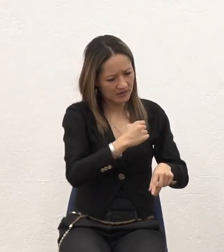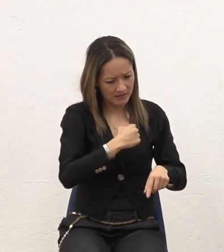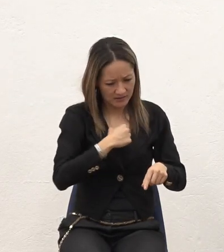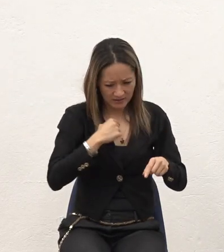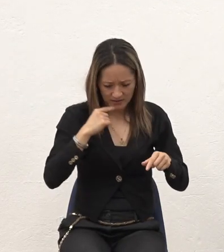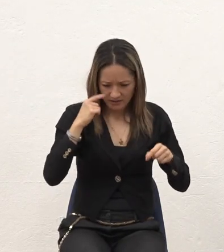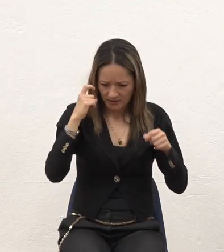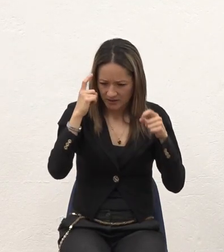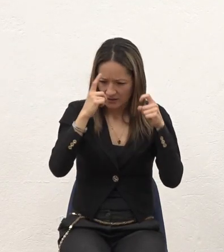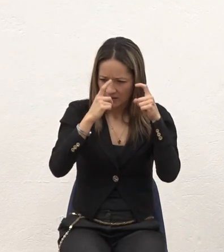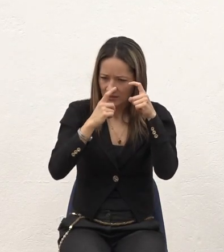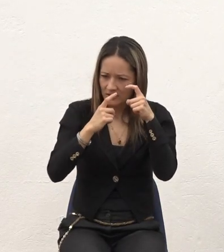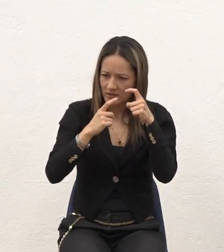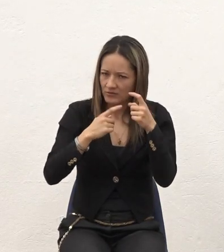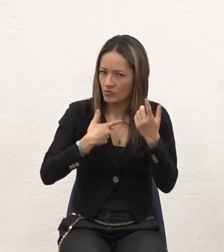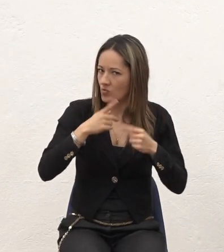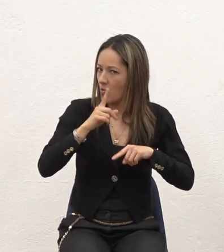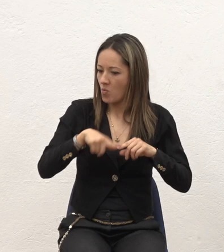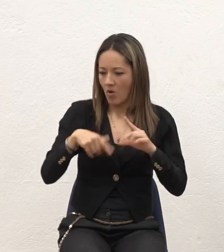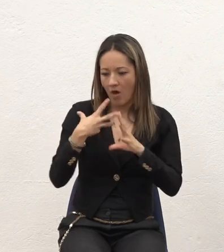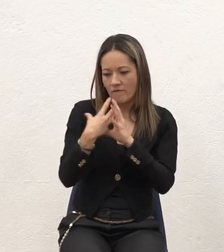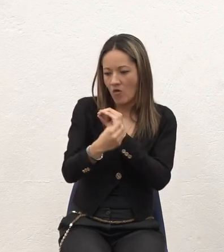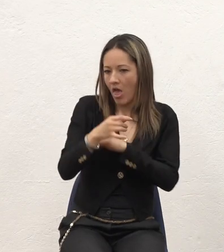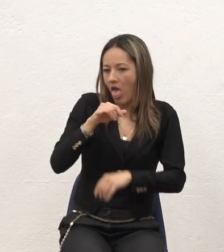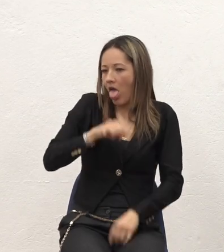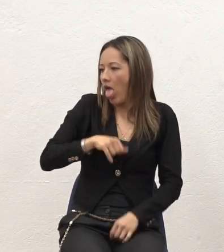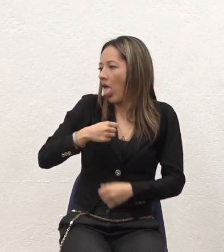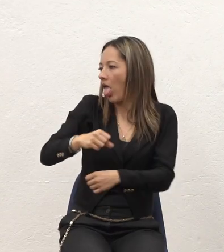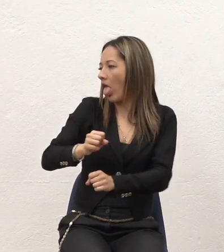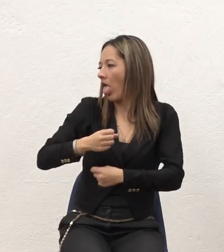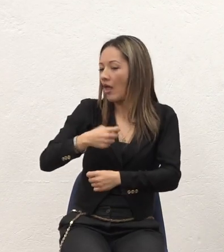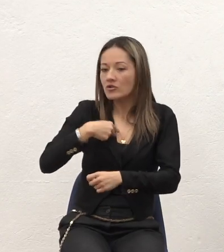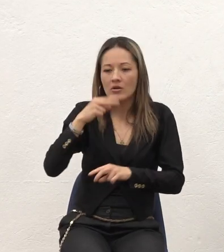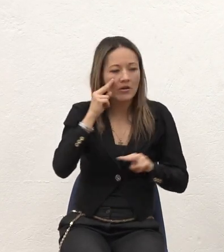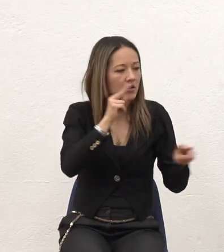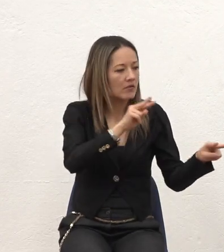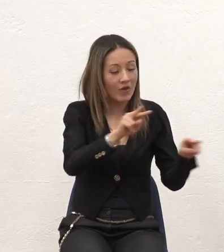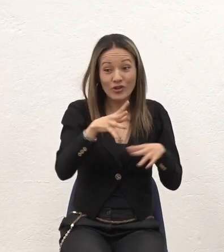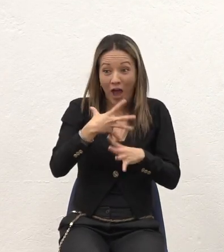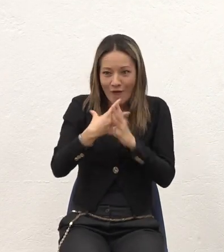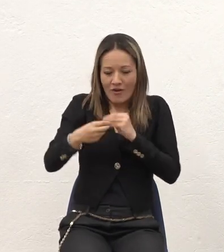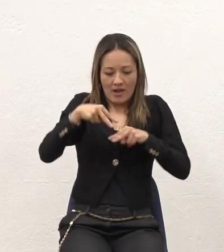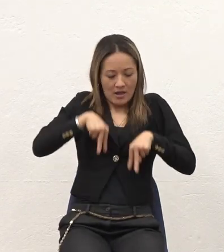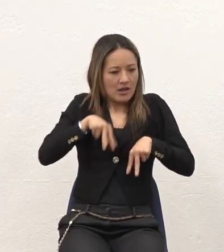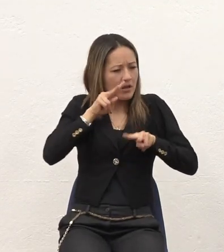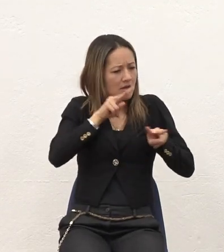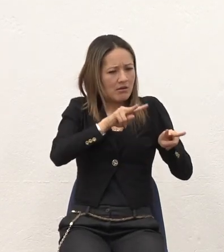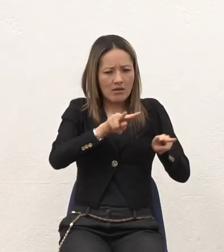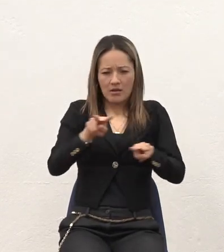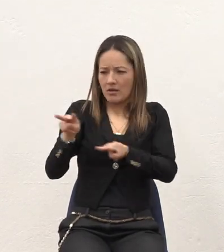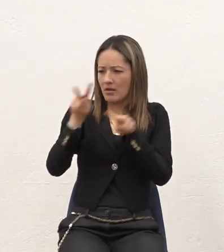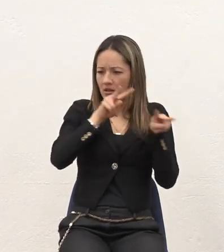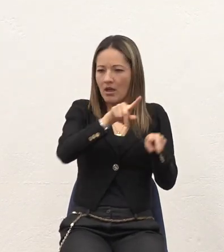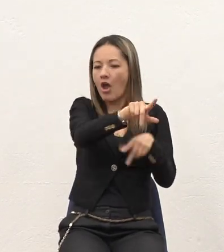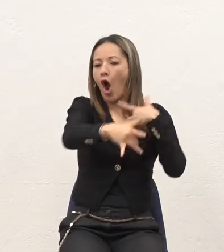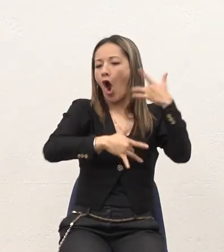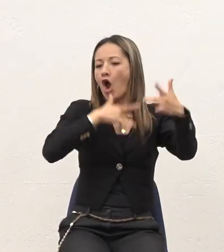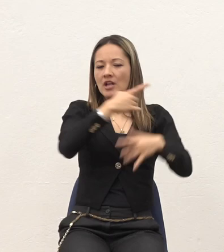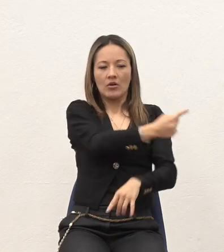Que yo no me podía Quedar afuera Yo estaba viendo Desde afuera Cómo estaban Gozando los de adentro Y yo